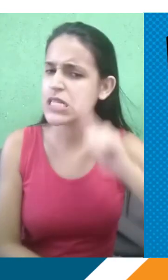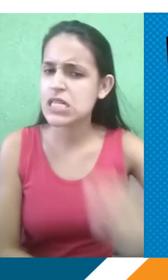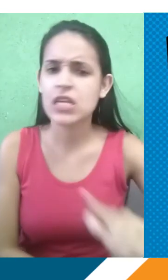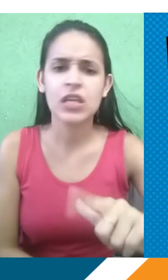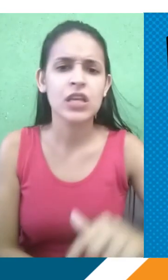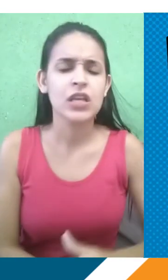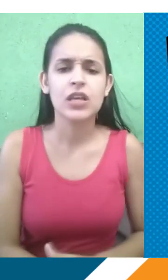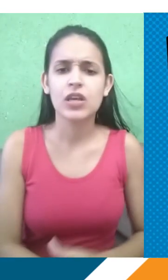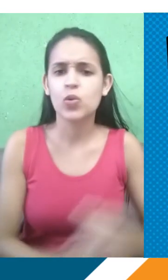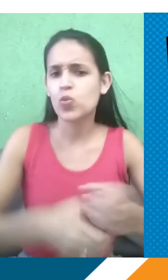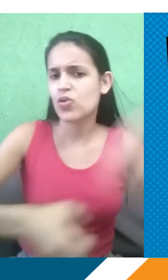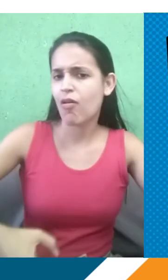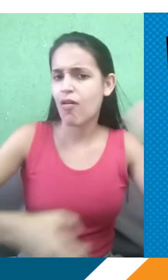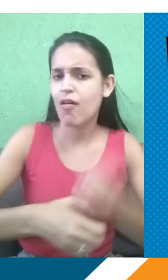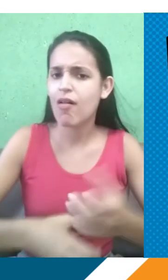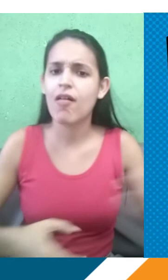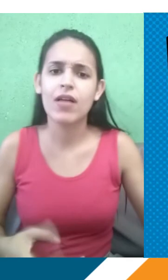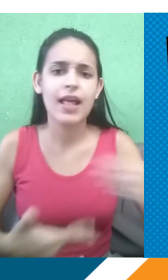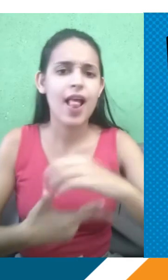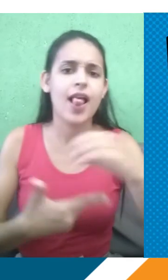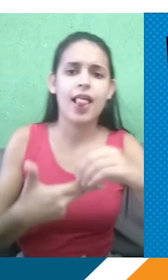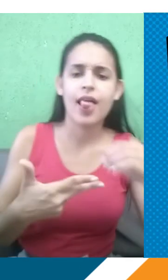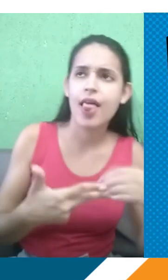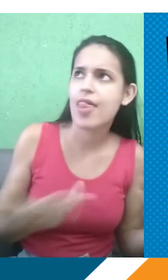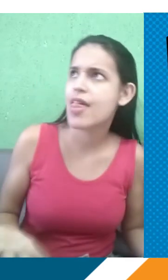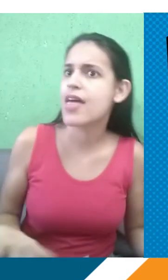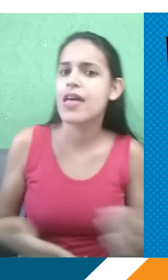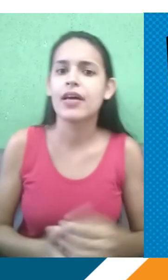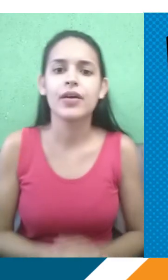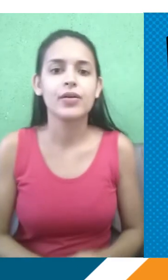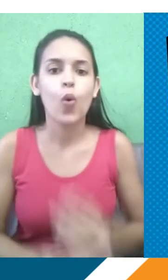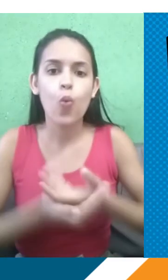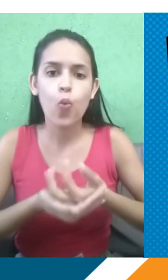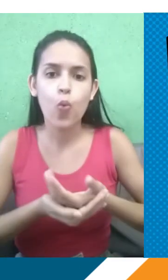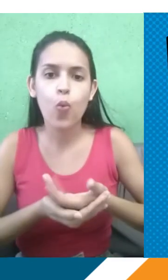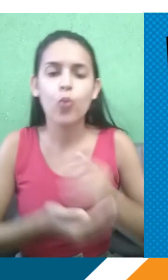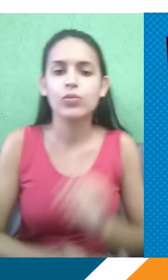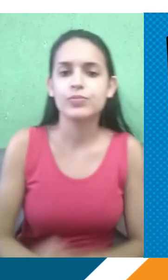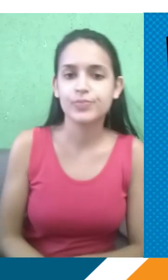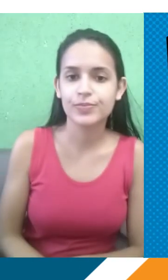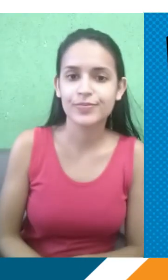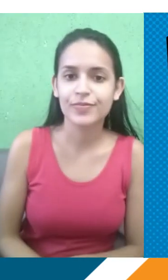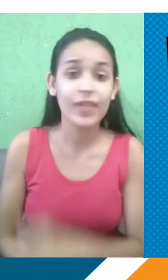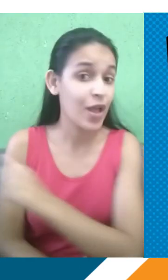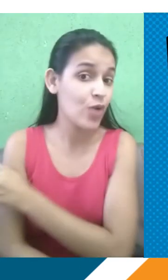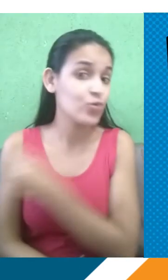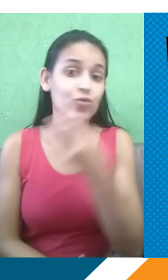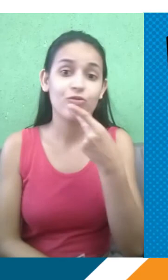engenharia, na UERJ, no Enem, e contando um pouquinho, né, do como eles chegaram lá, qual foi esse momento, o que eles